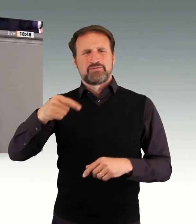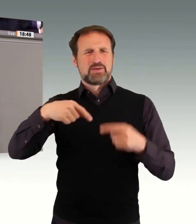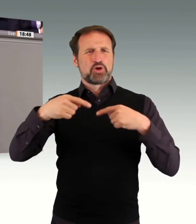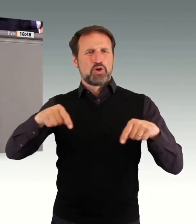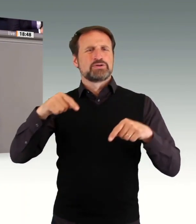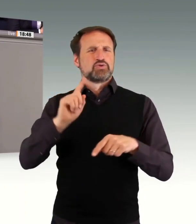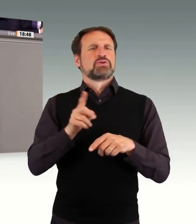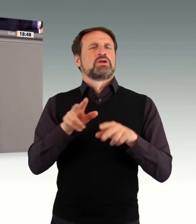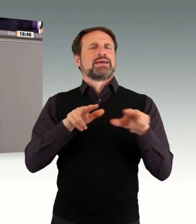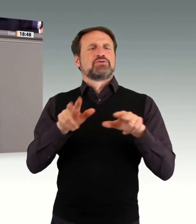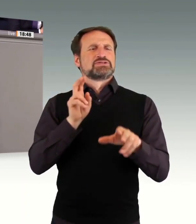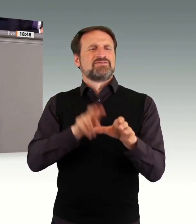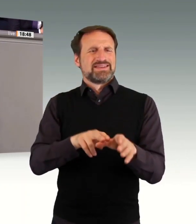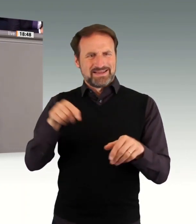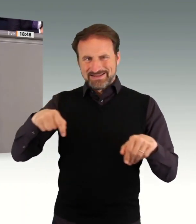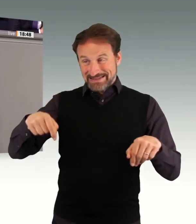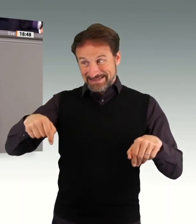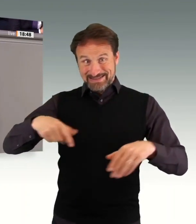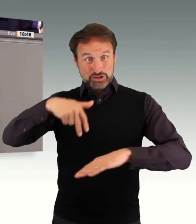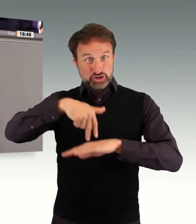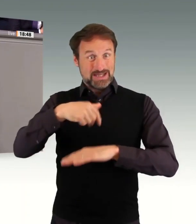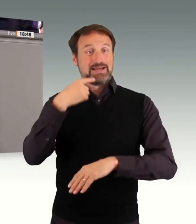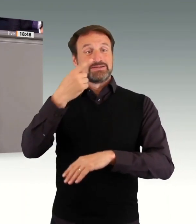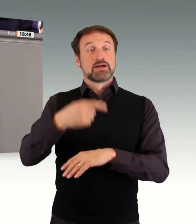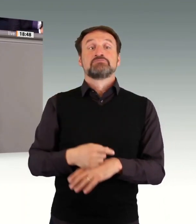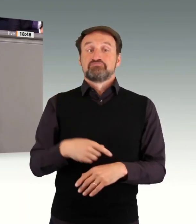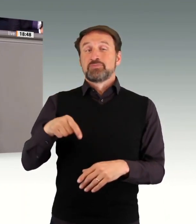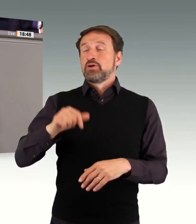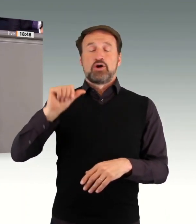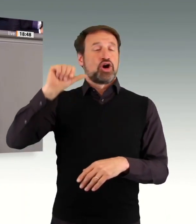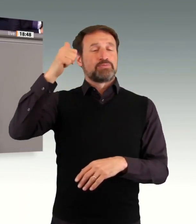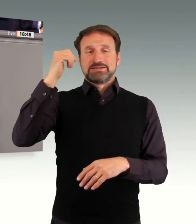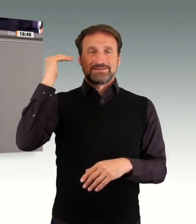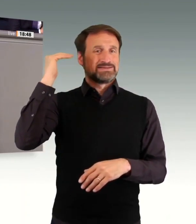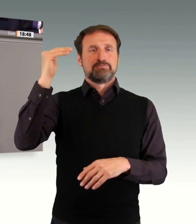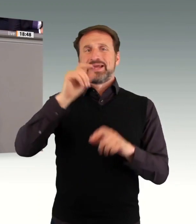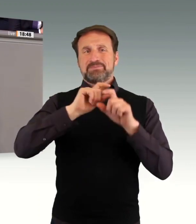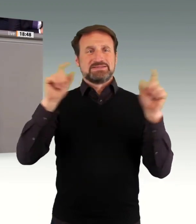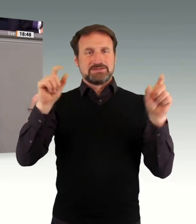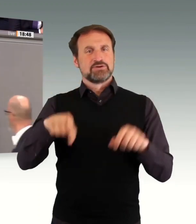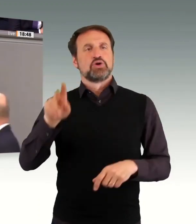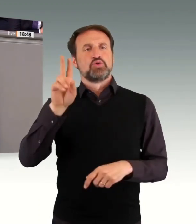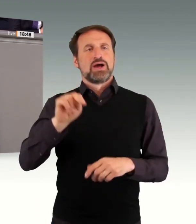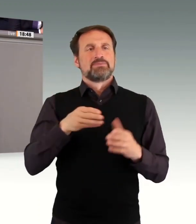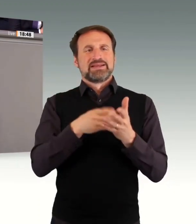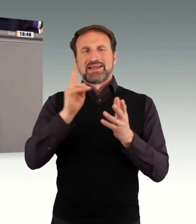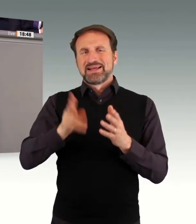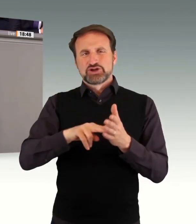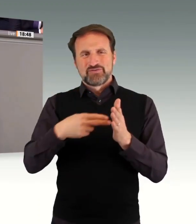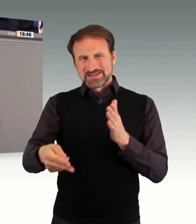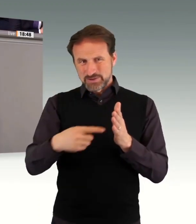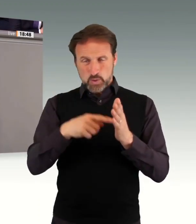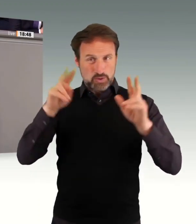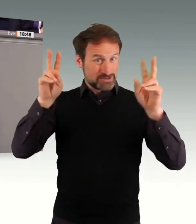in diesem Land gilt. Gleichzeitig haben wir sehr häufig erlebt, dass die Praxis des